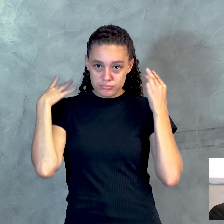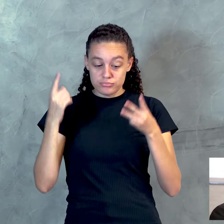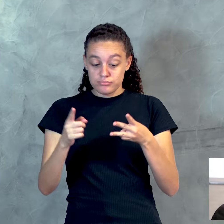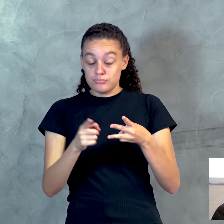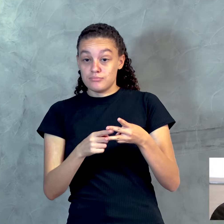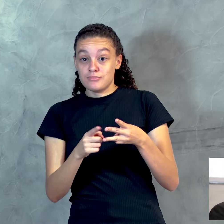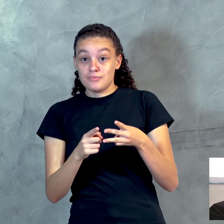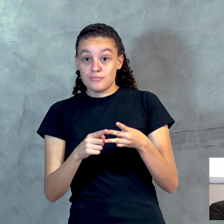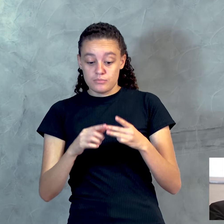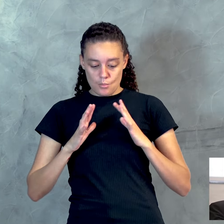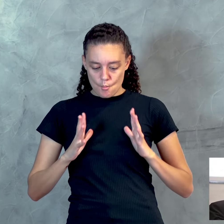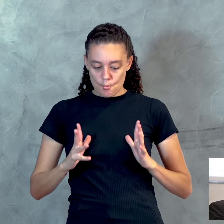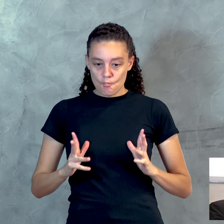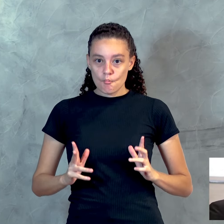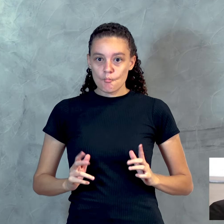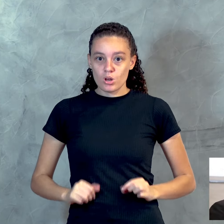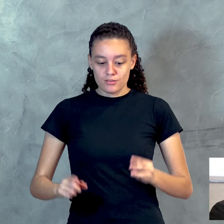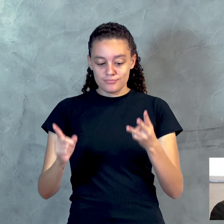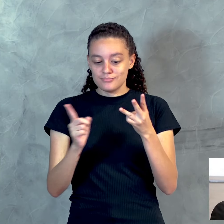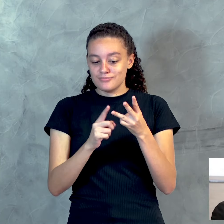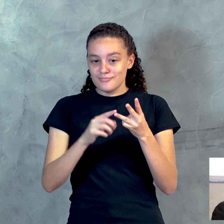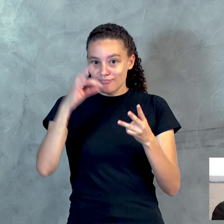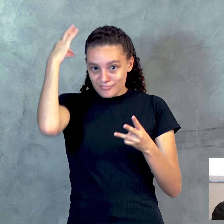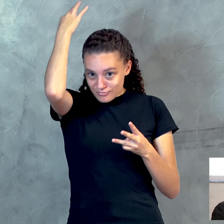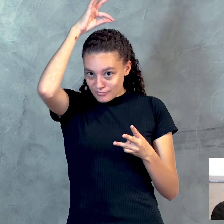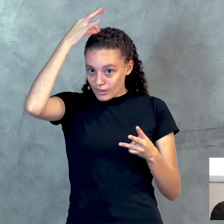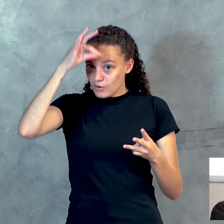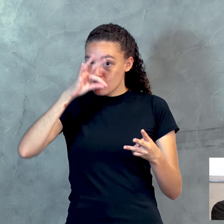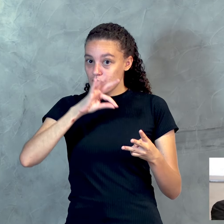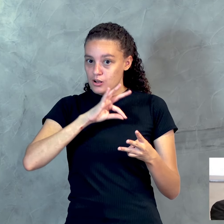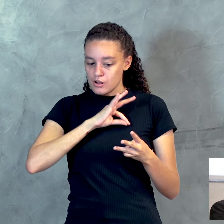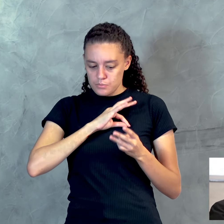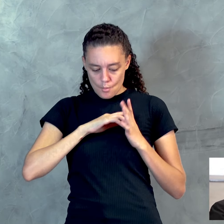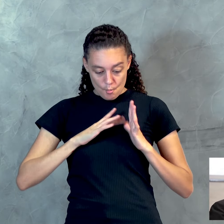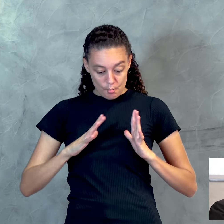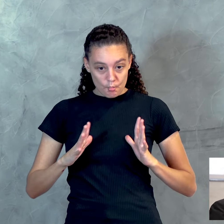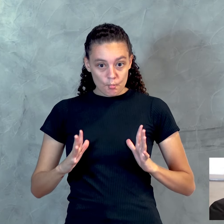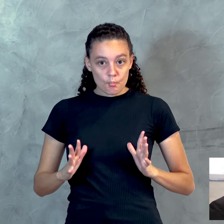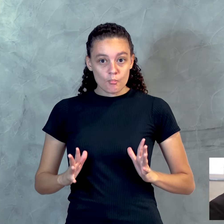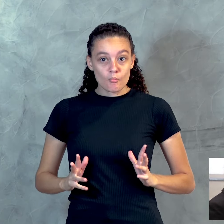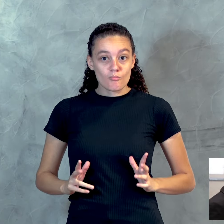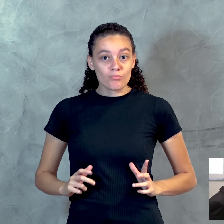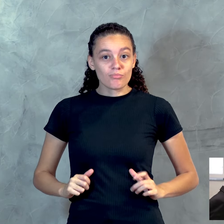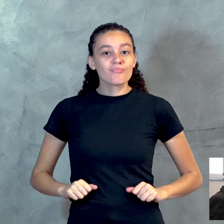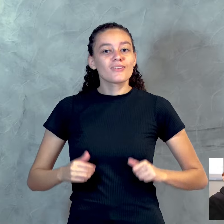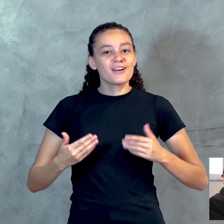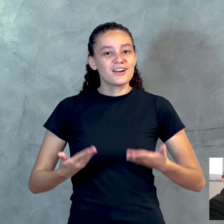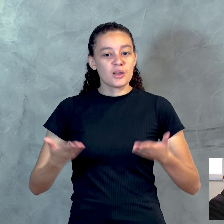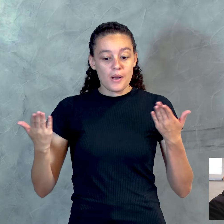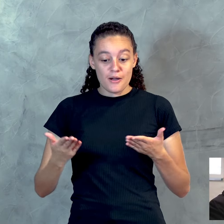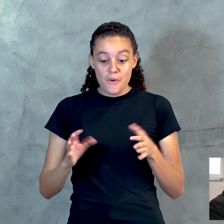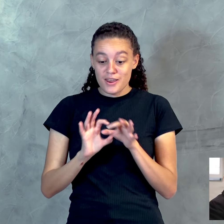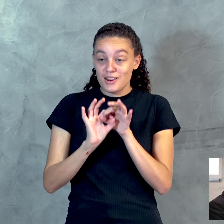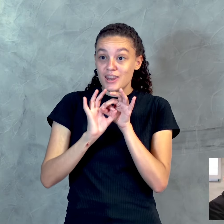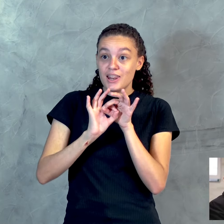santificação te lava, batismo com o Espírito Santo te purifica e te coloca a